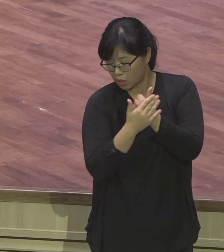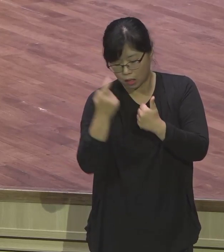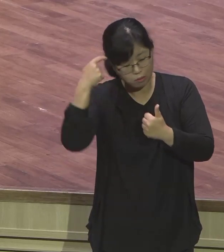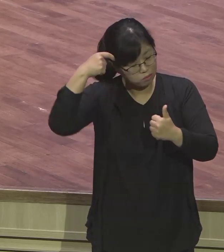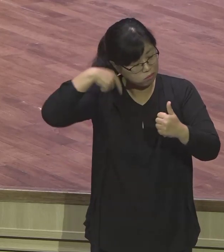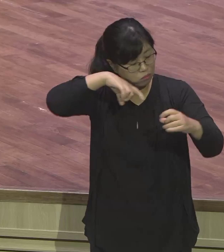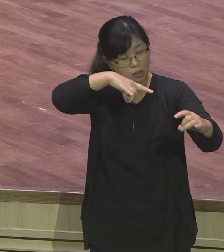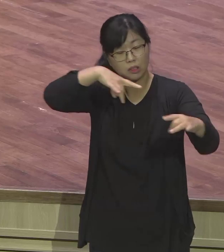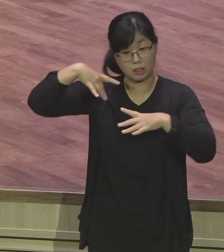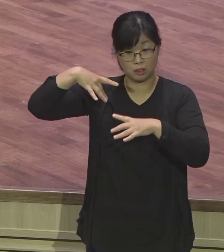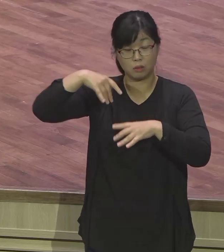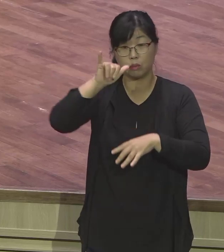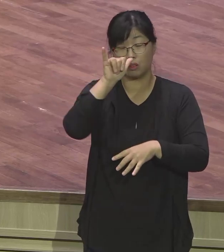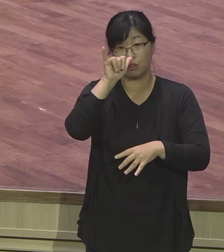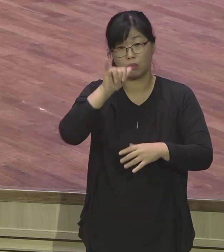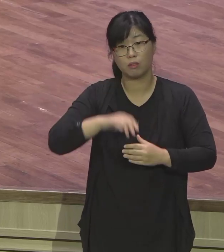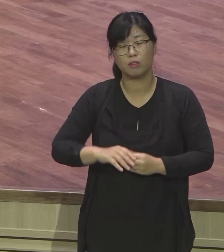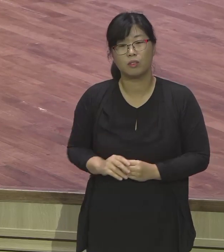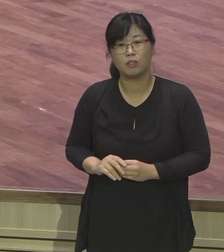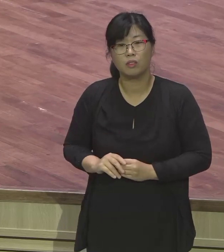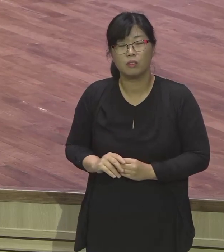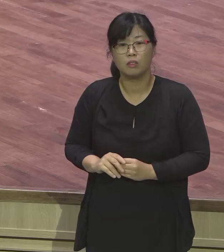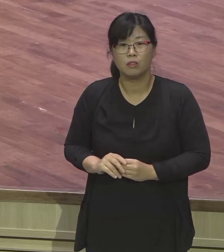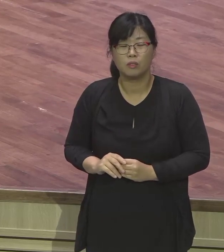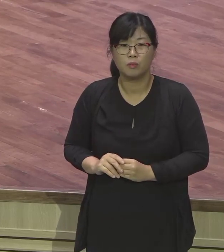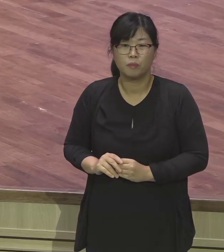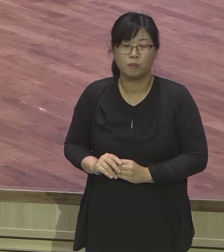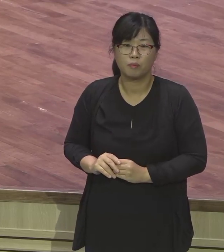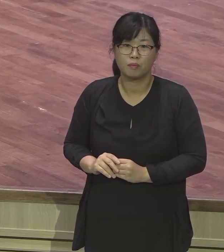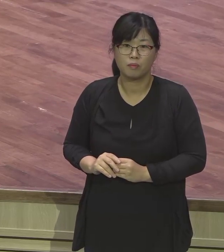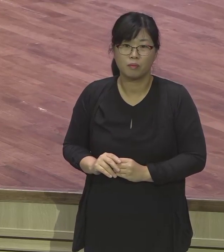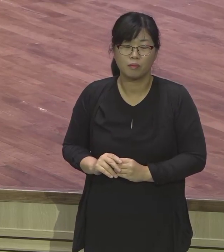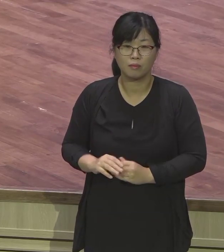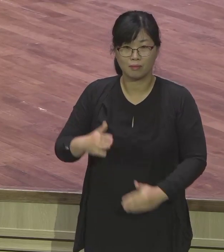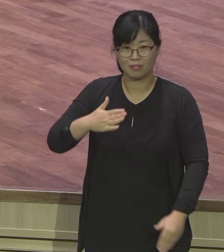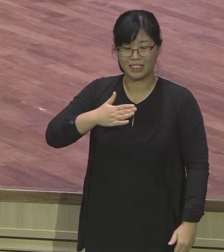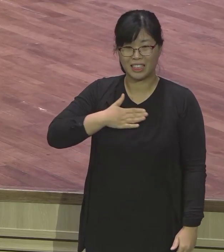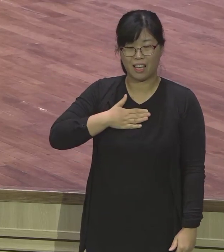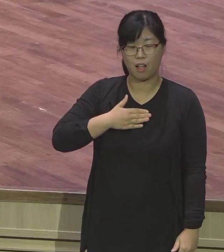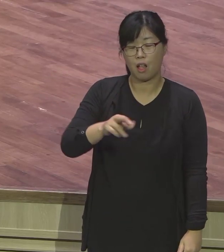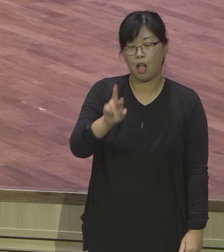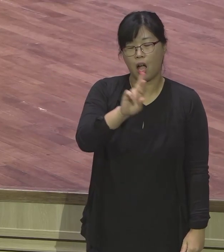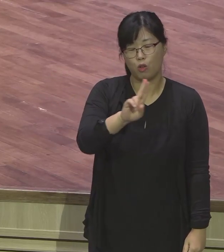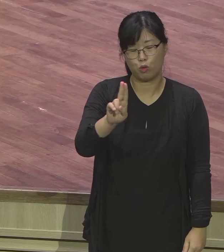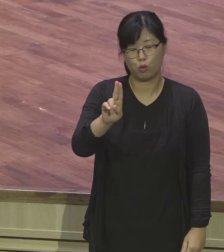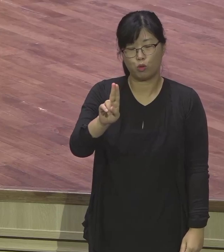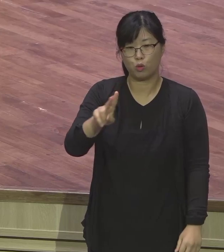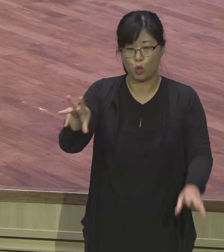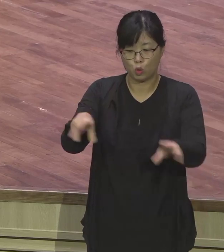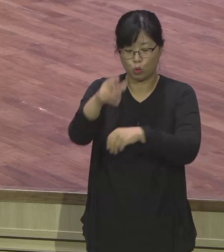그래서 그 RU 총장 특강을 봄에도 했었는데,